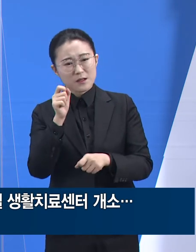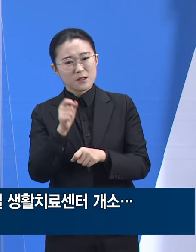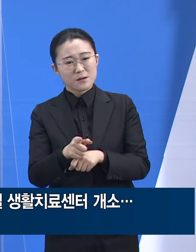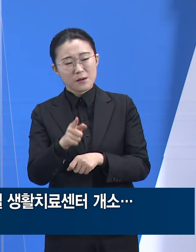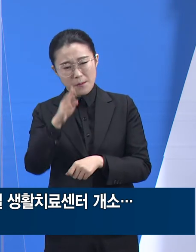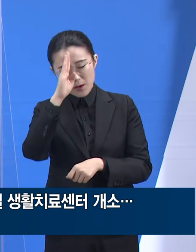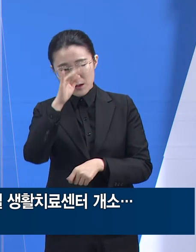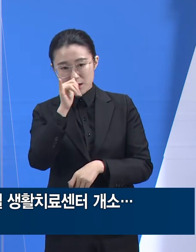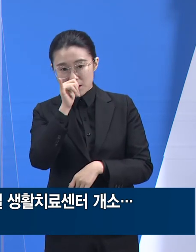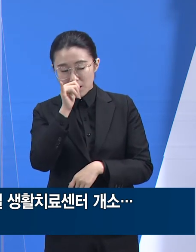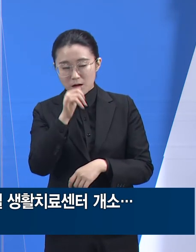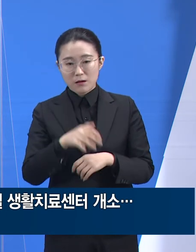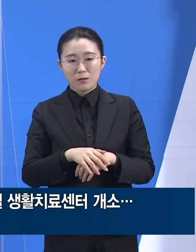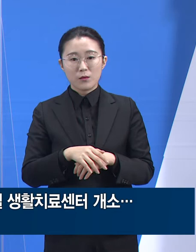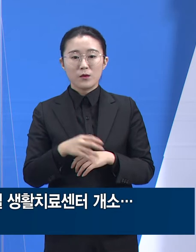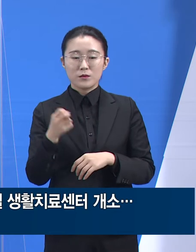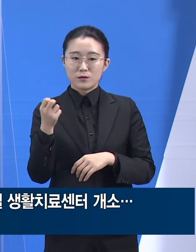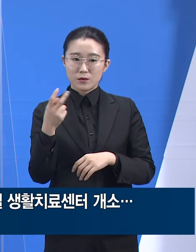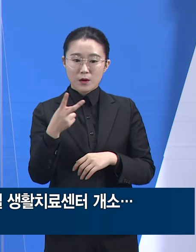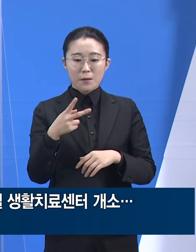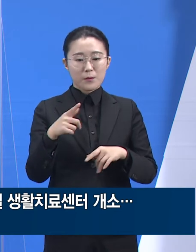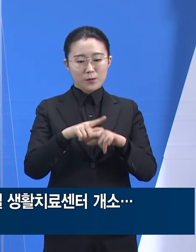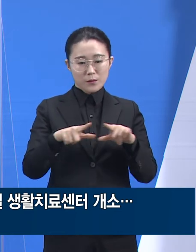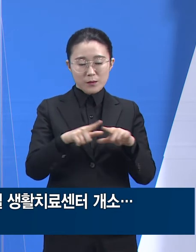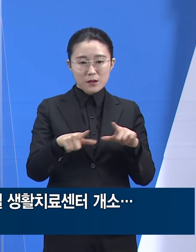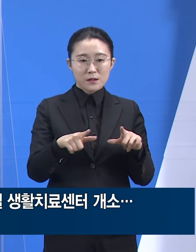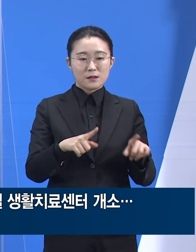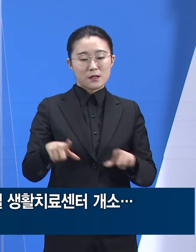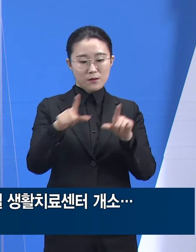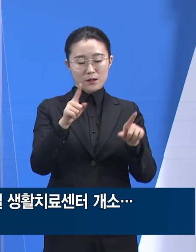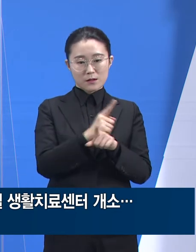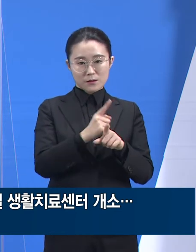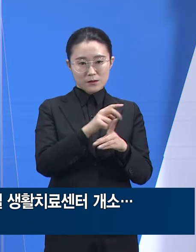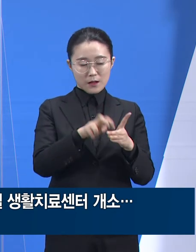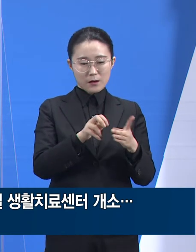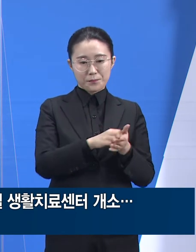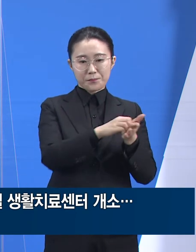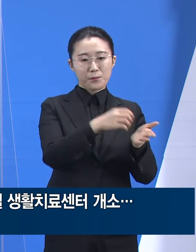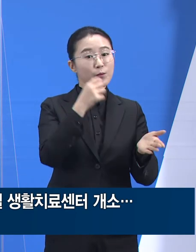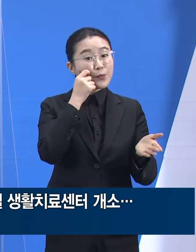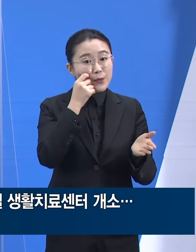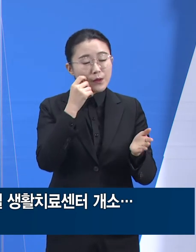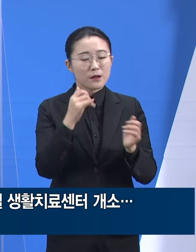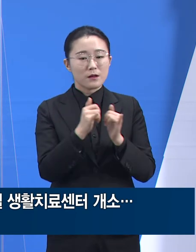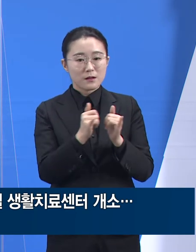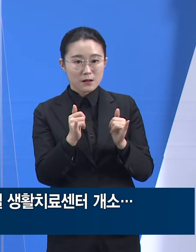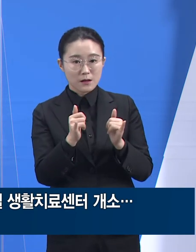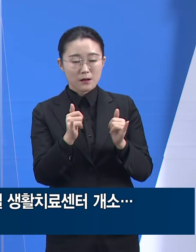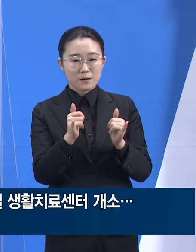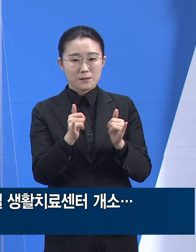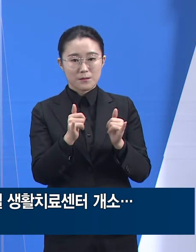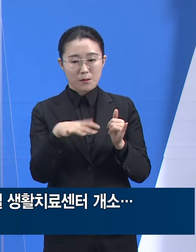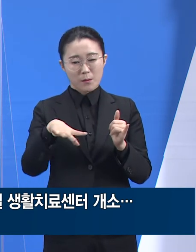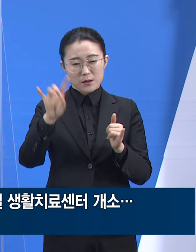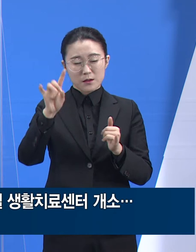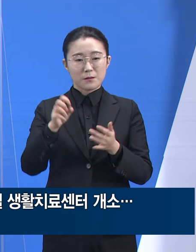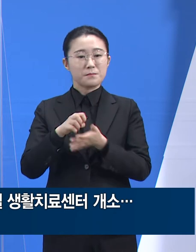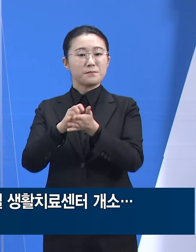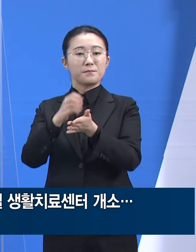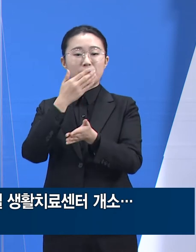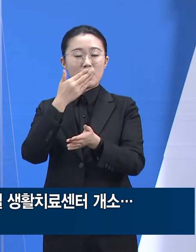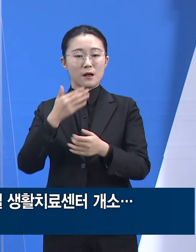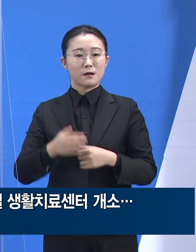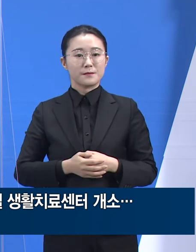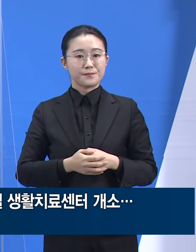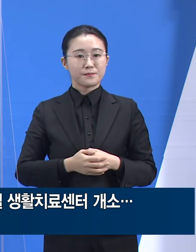고위험군 경증 환자가 1차적인 입소 대상입니다. 이런 환자군의 경우 갑자기 증상이